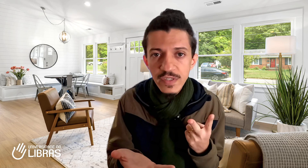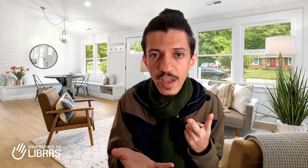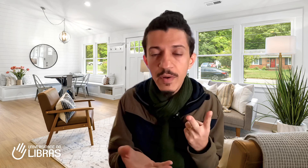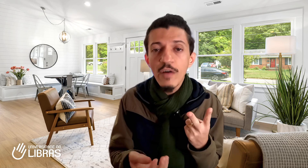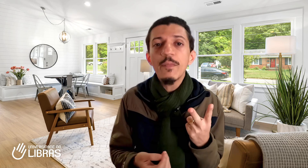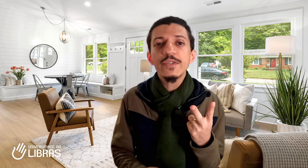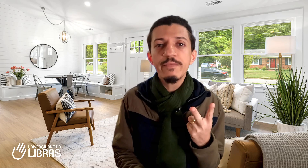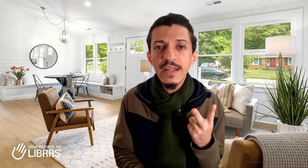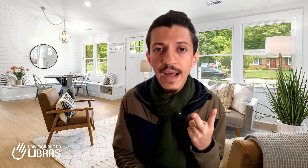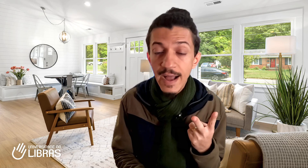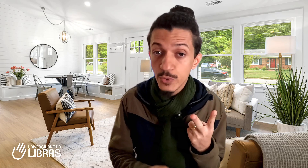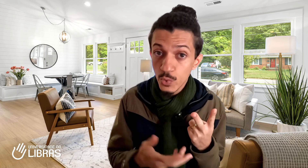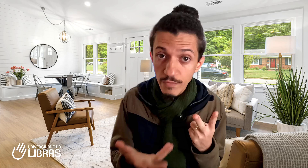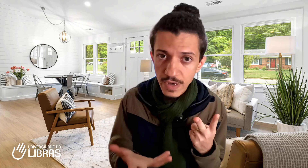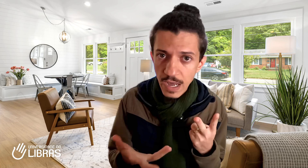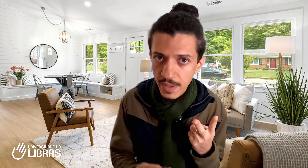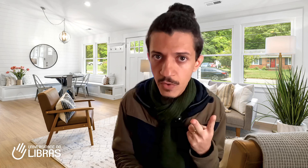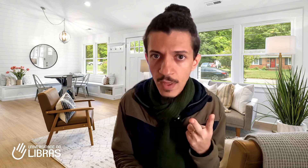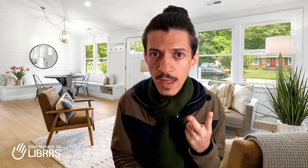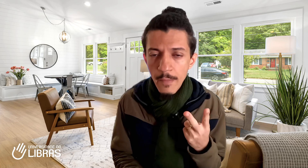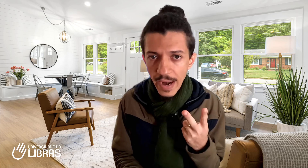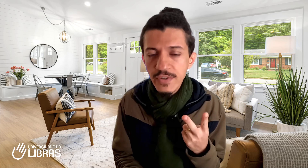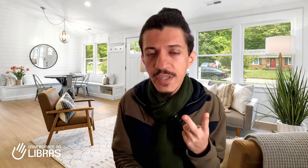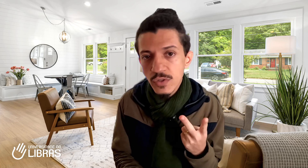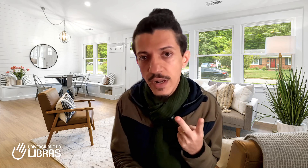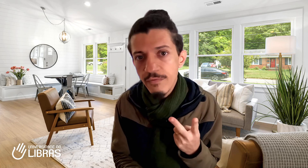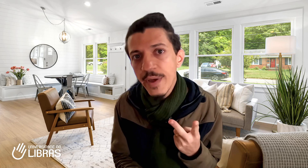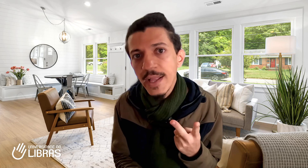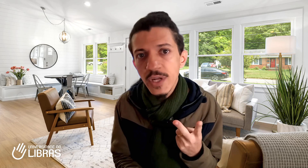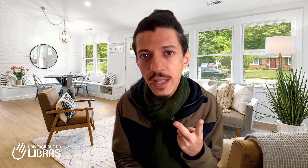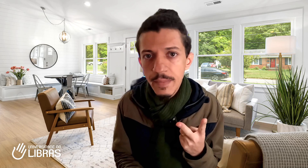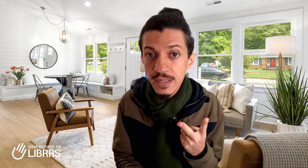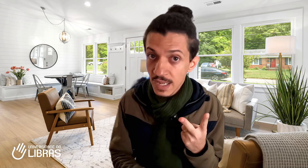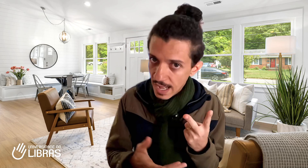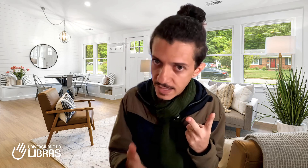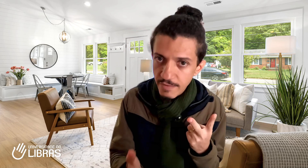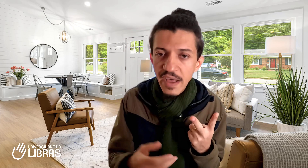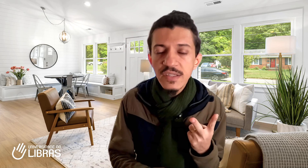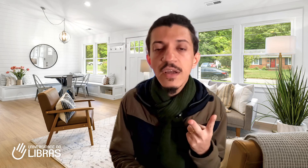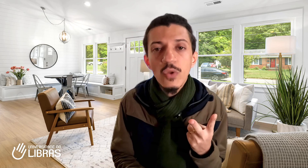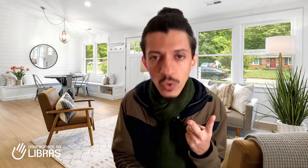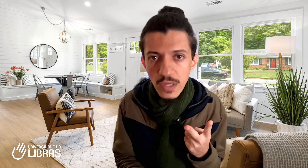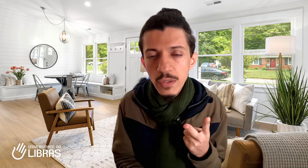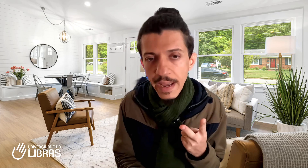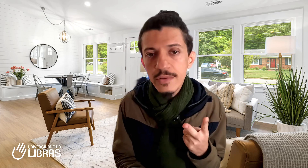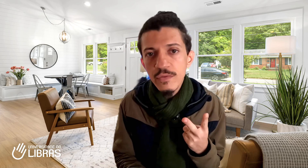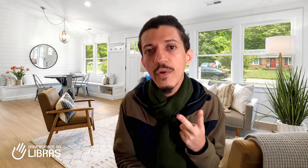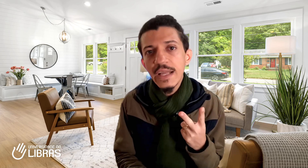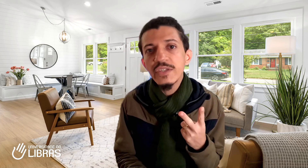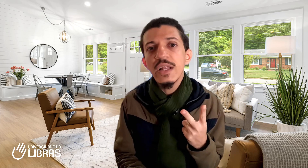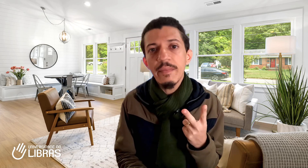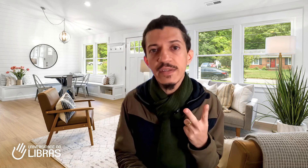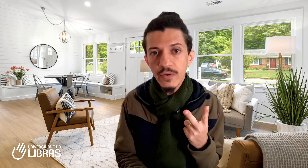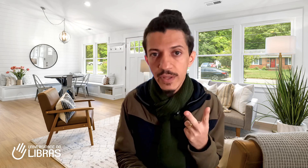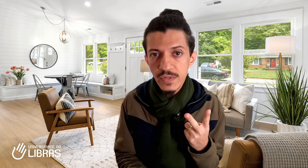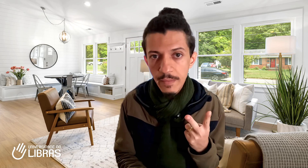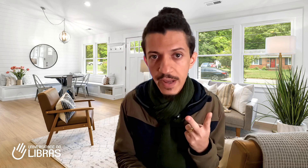uma nova possibilidade, um novo caminho para você se tornar fluente em Libras através do nosso método Fluente em Libras em oito semanas.